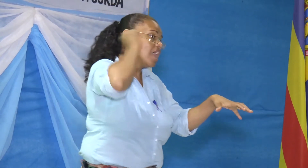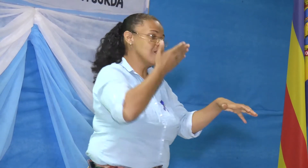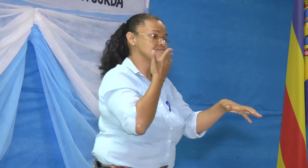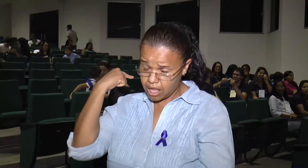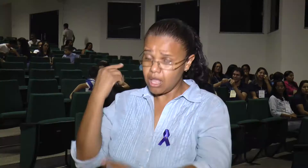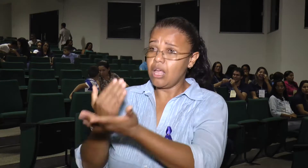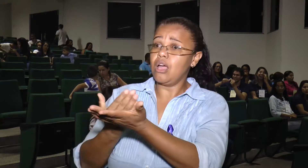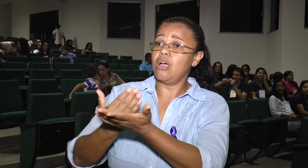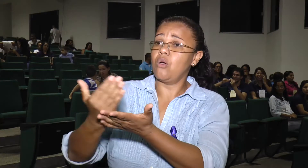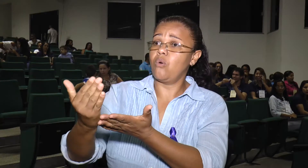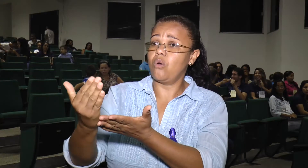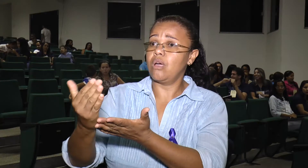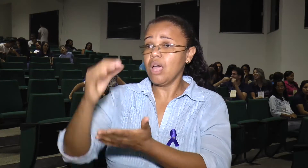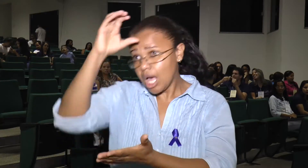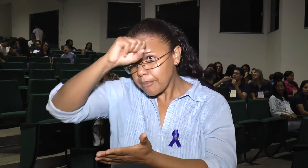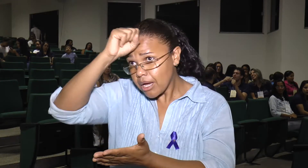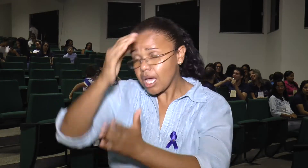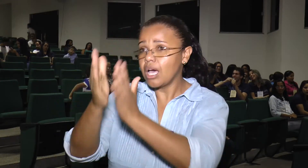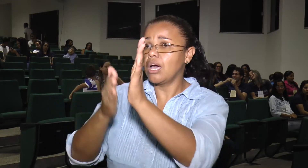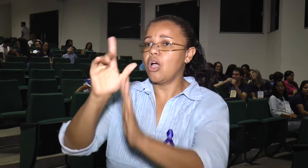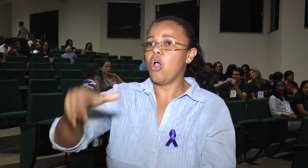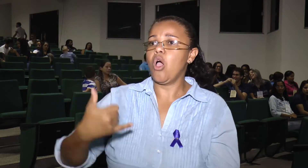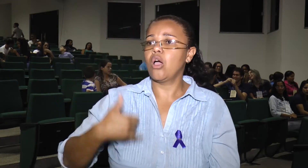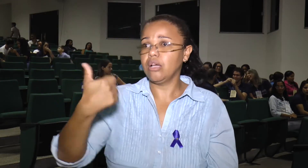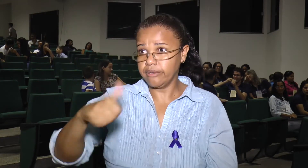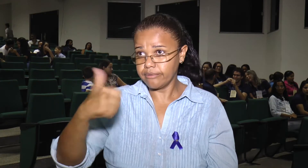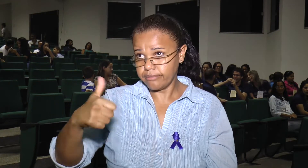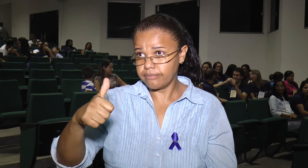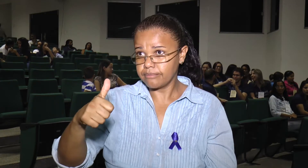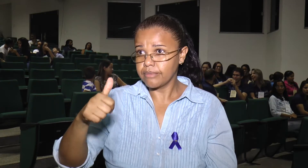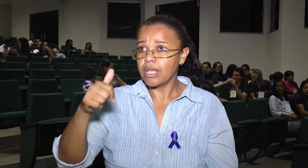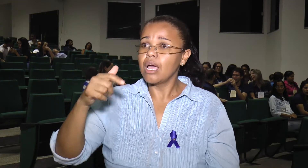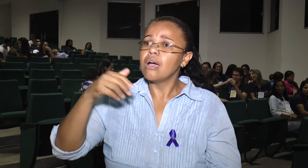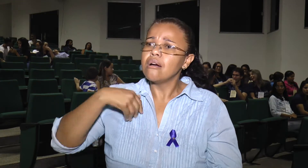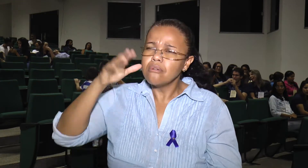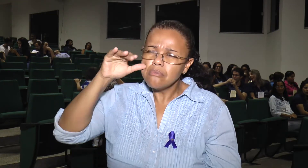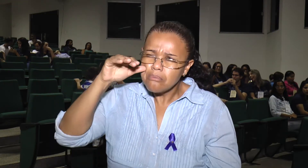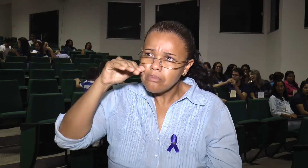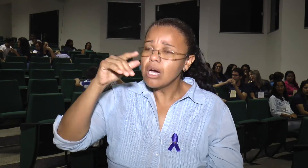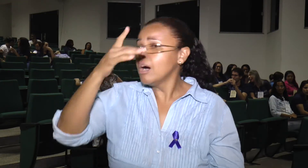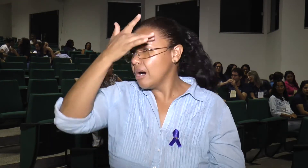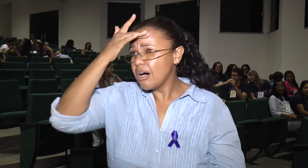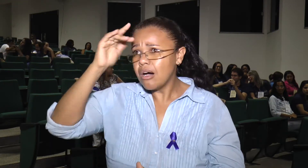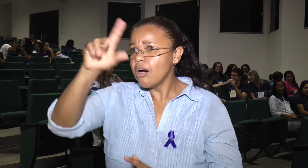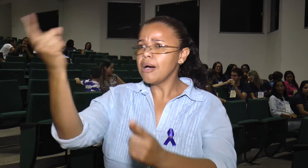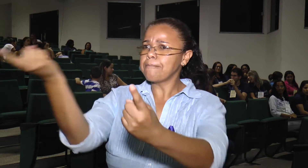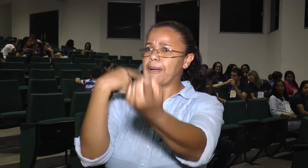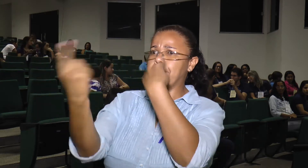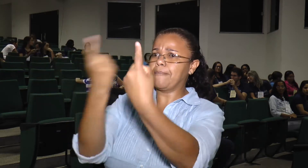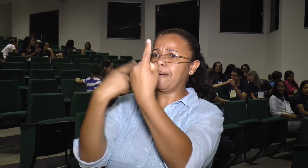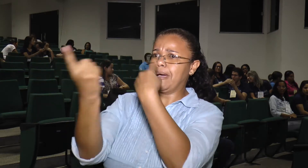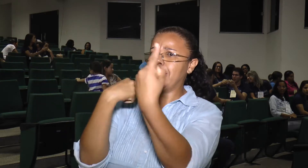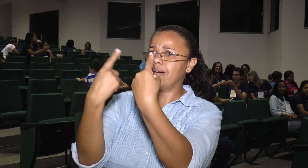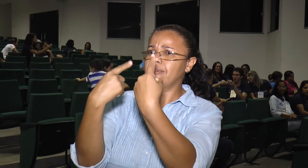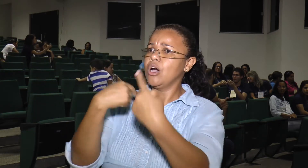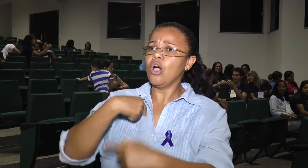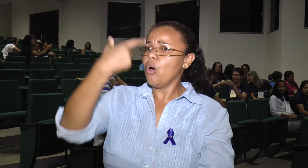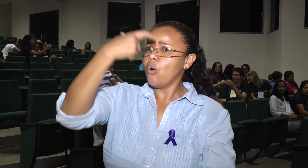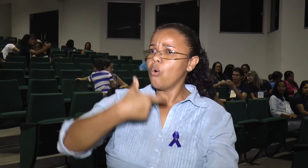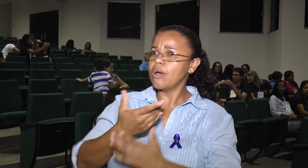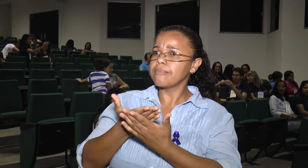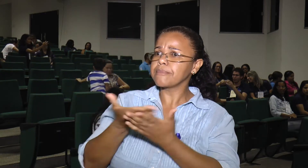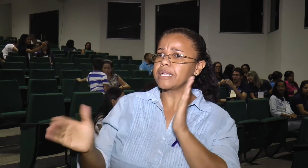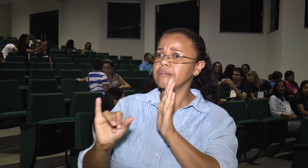Eu há muito tempo tenho aprendido já a Libras Porém foi com a idade de 11